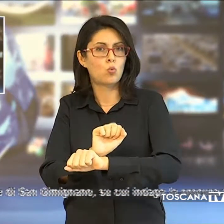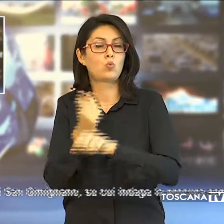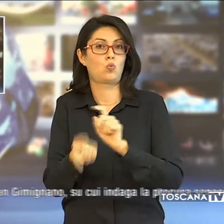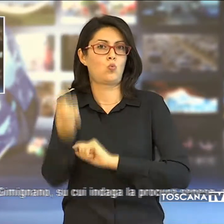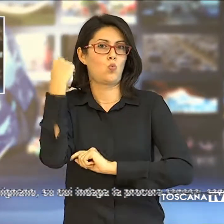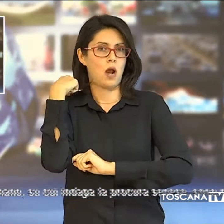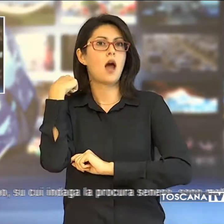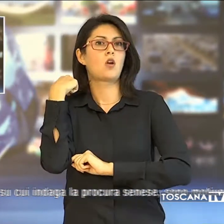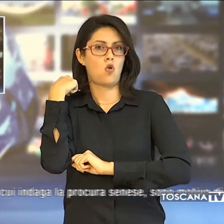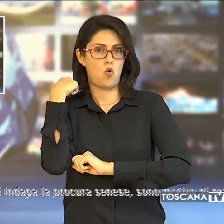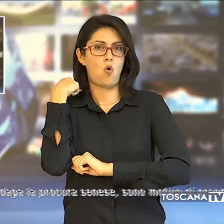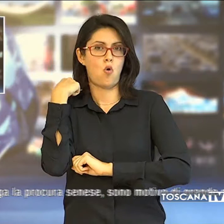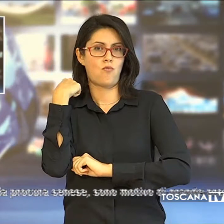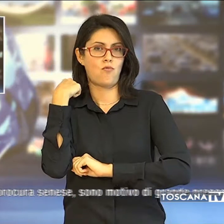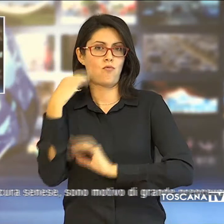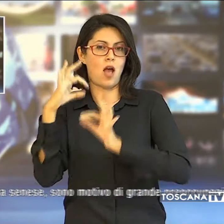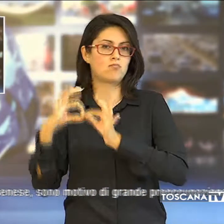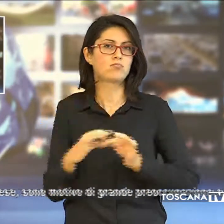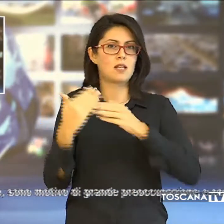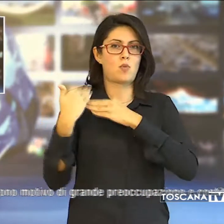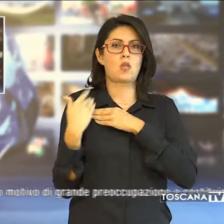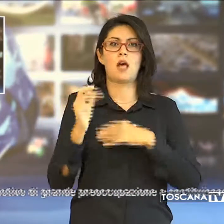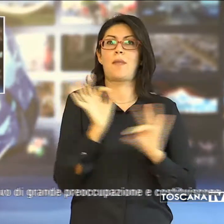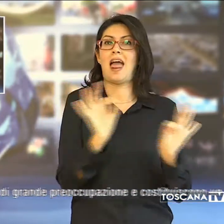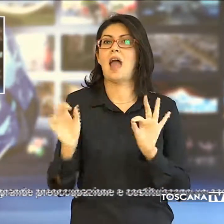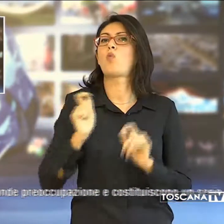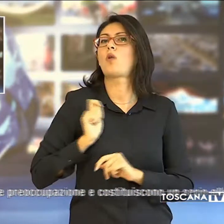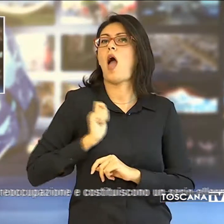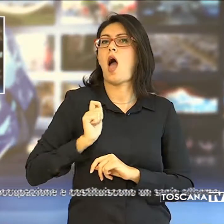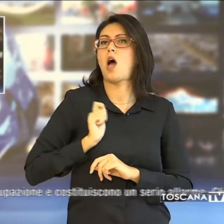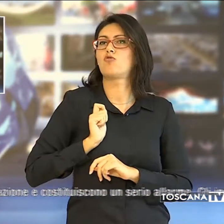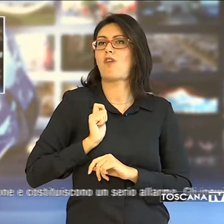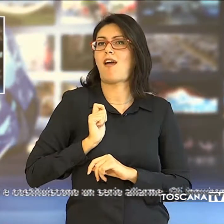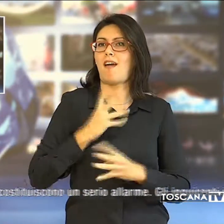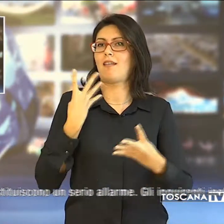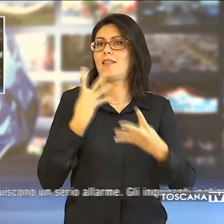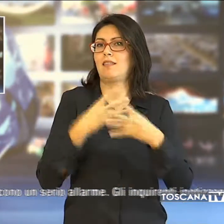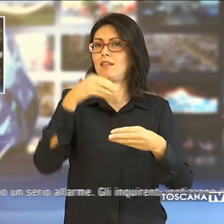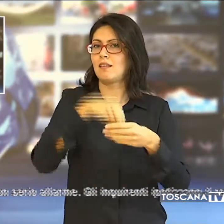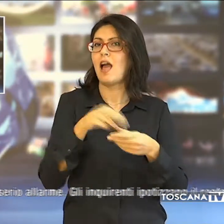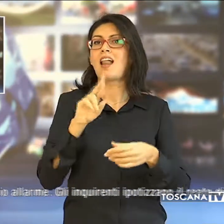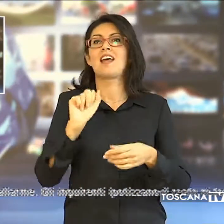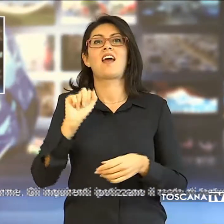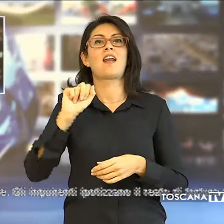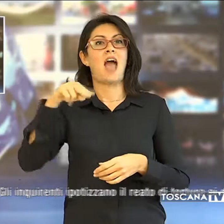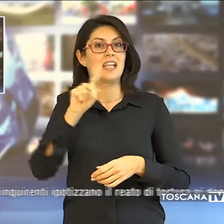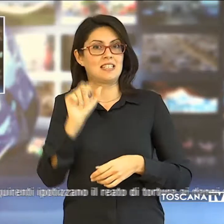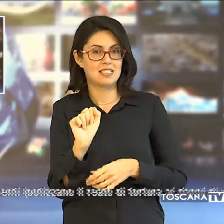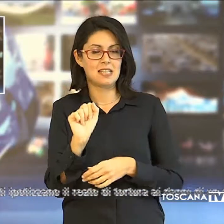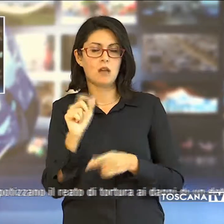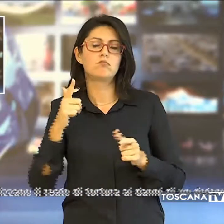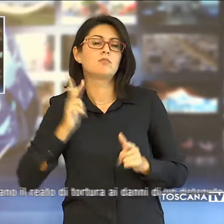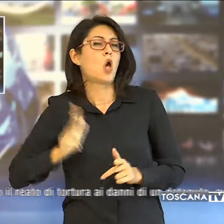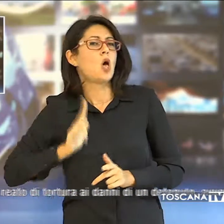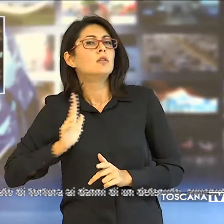anno fa ad opera di alcuni agenti della Polizia penitenziaria all'interno del carcere di Ransa. Auspico, aggiunge